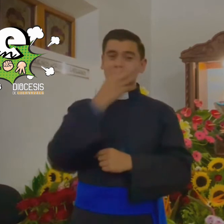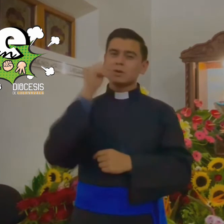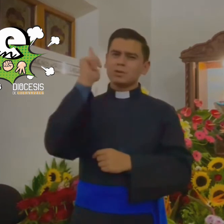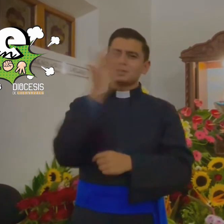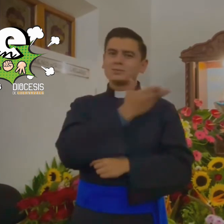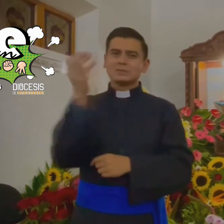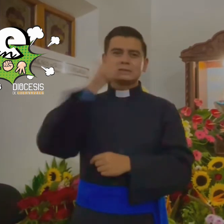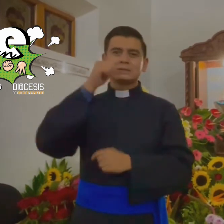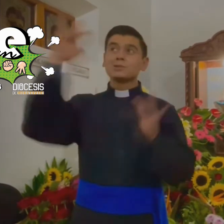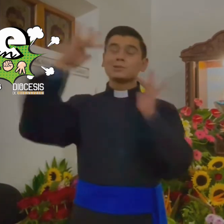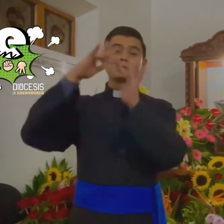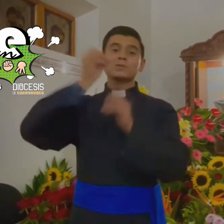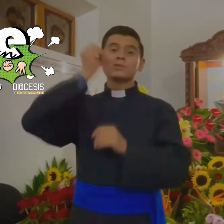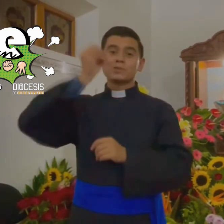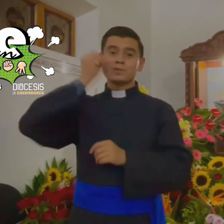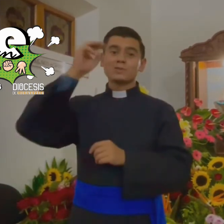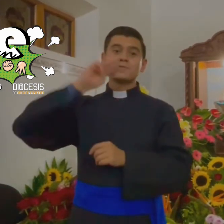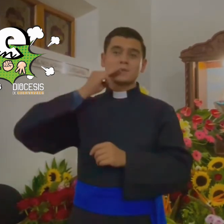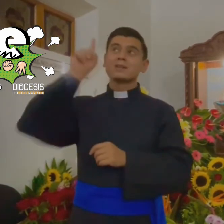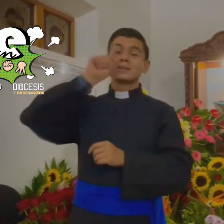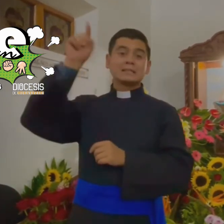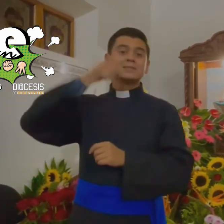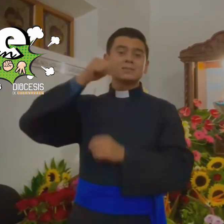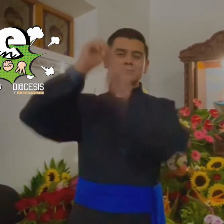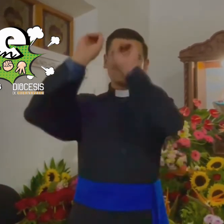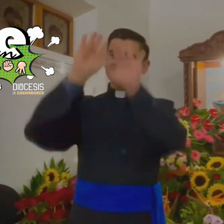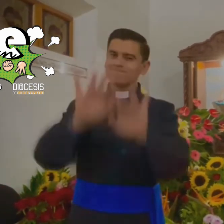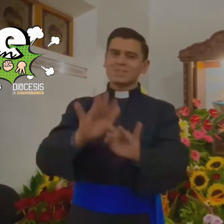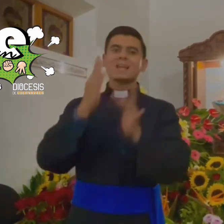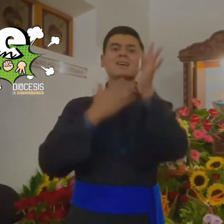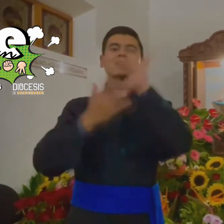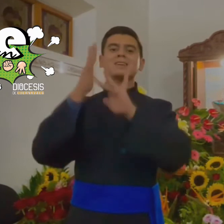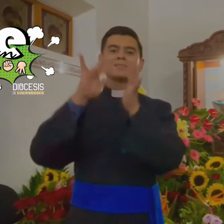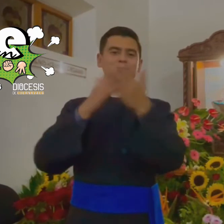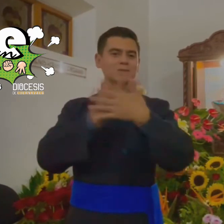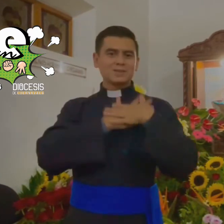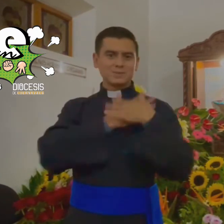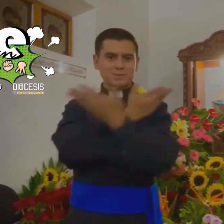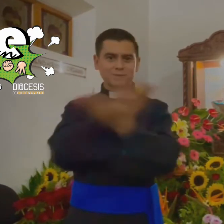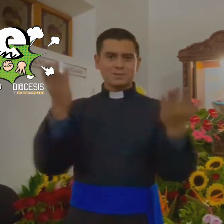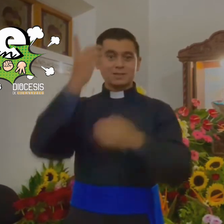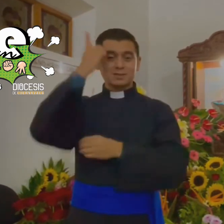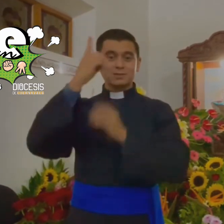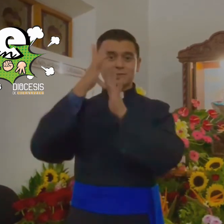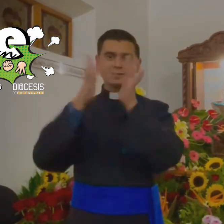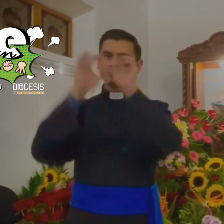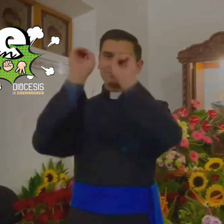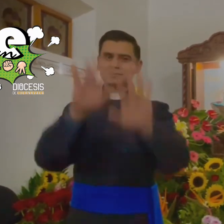necesidades. Me encuentro ahora en el santuario de nuestra diócesis de Cuernavaca, dedicado a Nuestra Señora de los Milagros. Y desde aquí, les